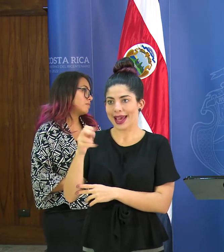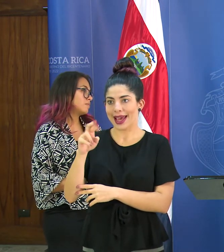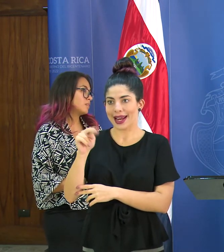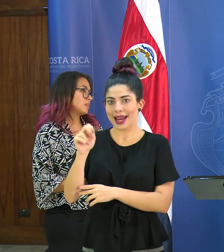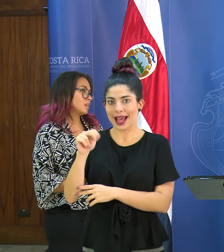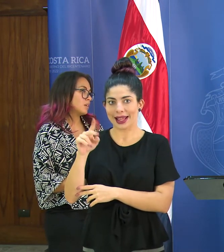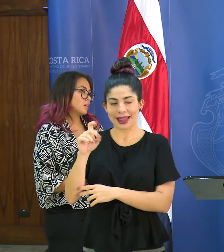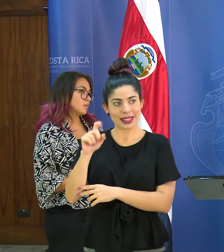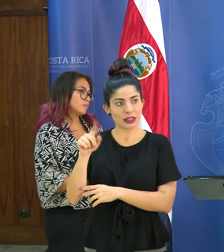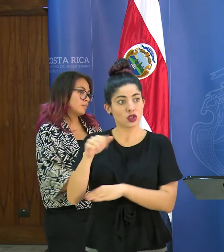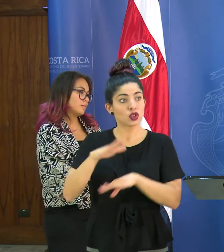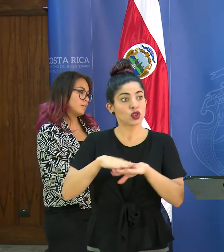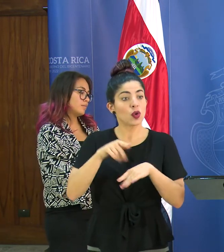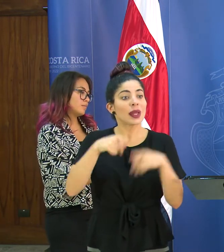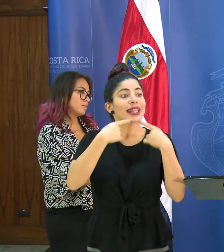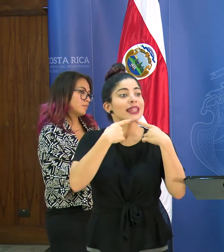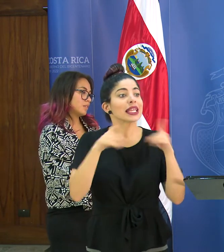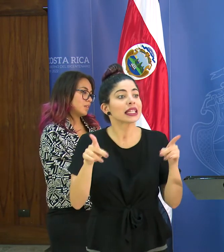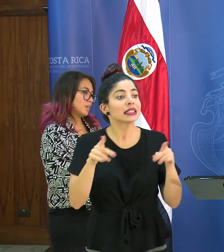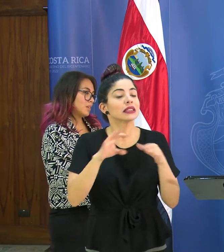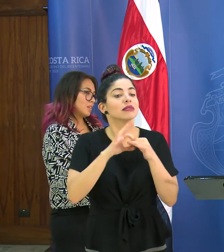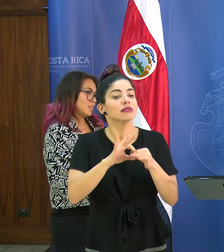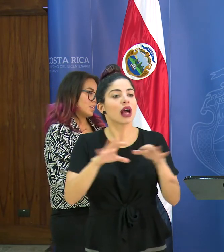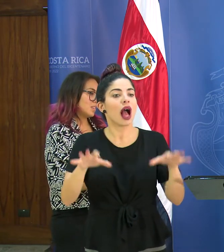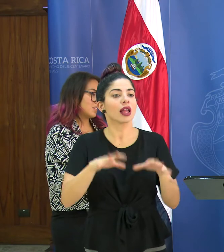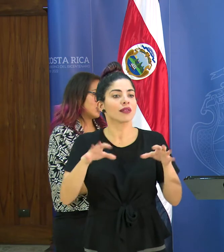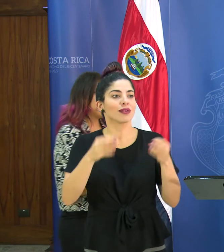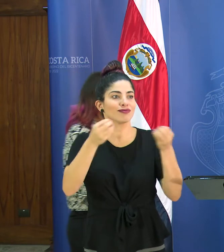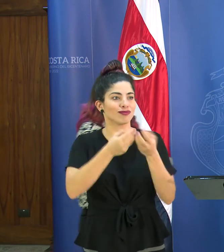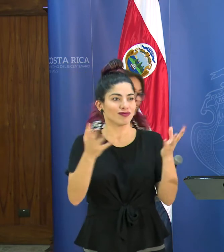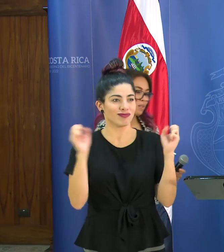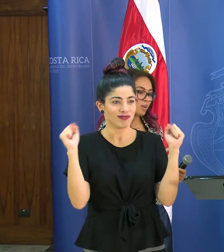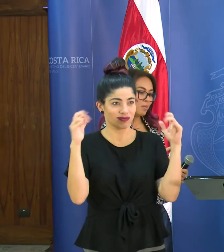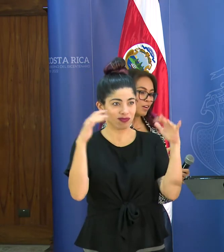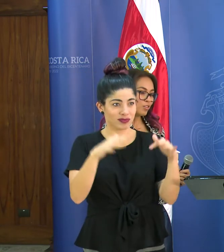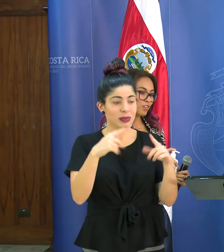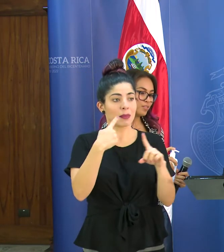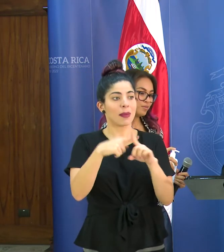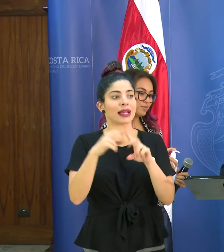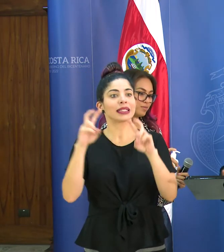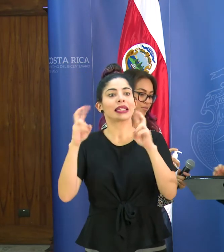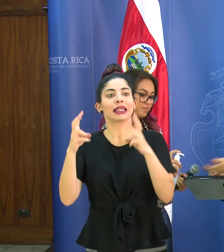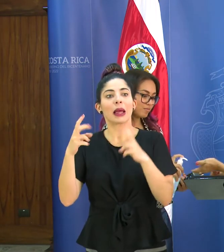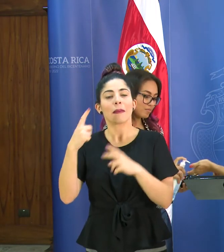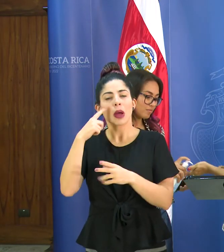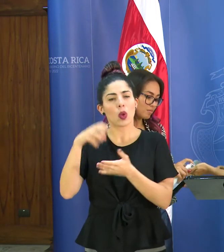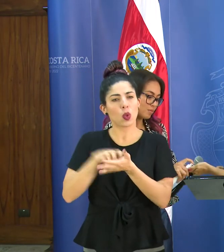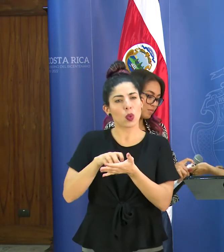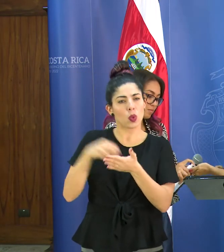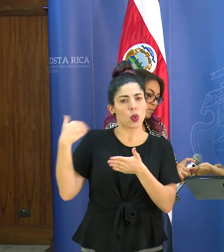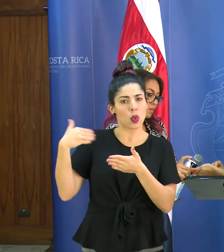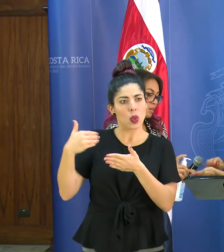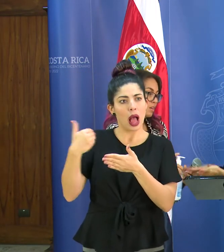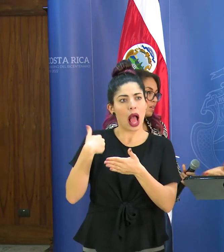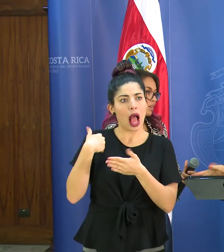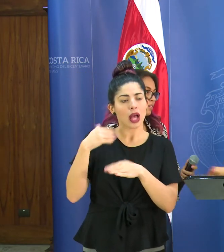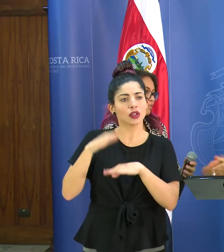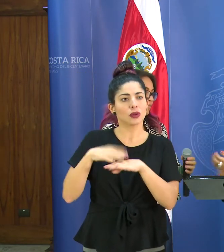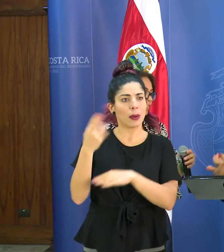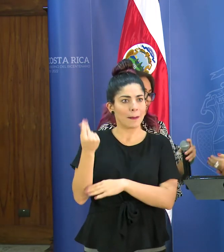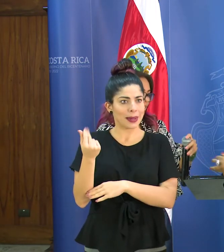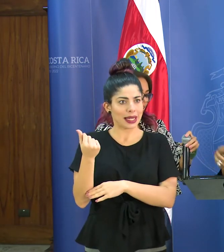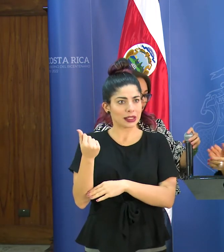sobre esta directriz de los eventos masivos, así como el tema de la especulación que se ha venido dando en algunos precios